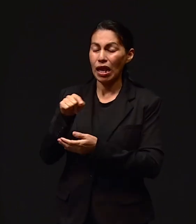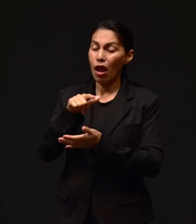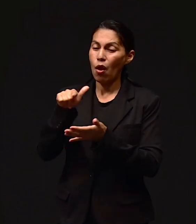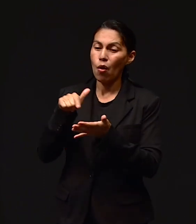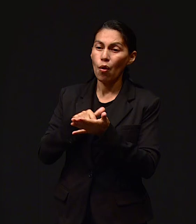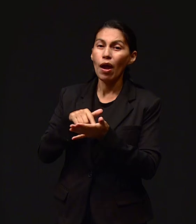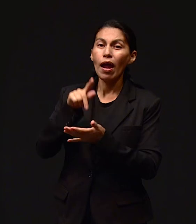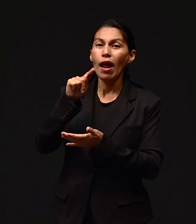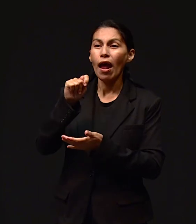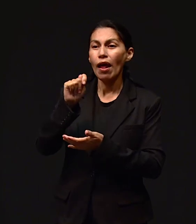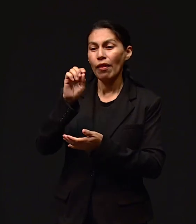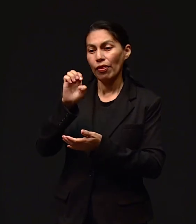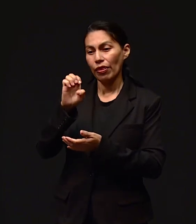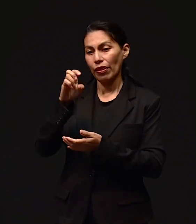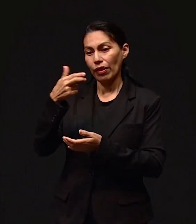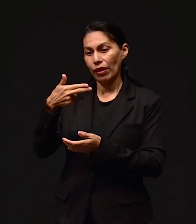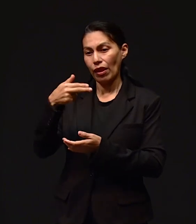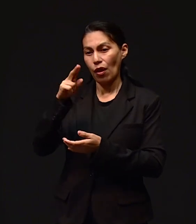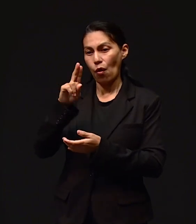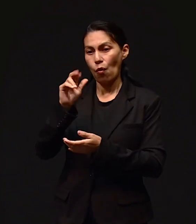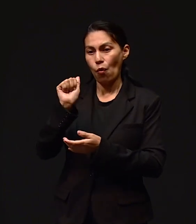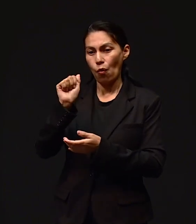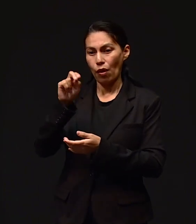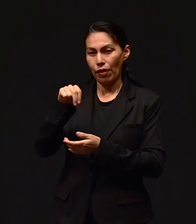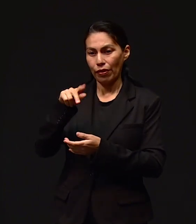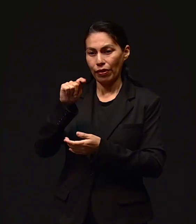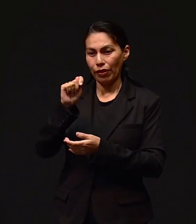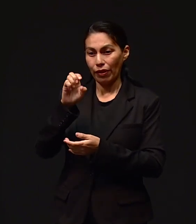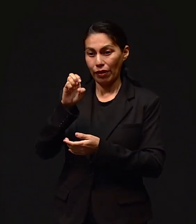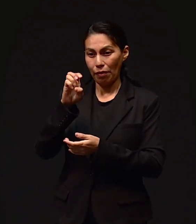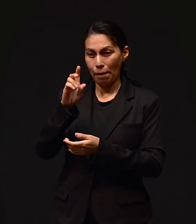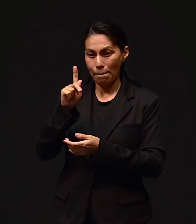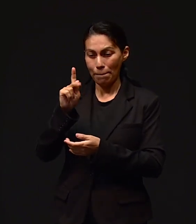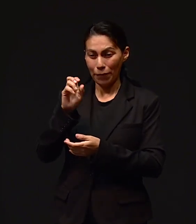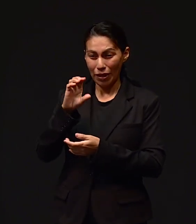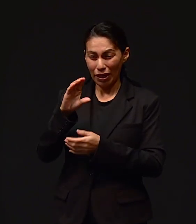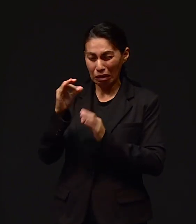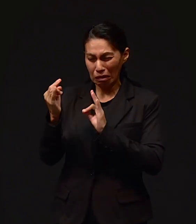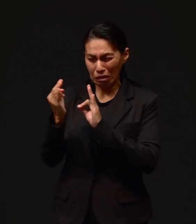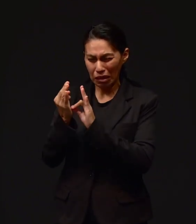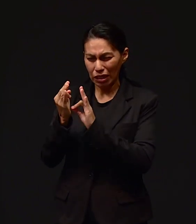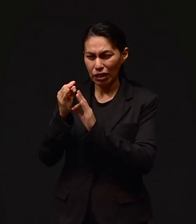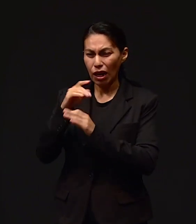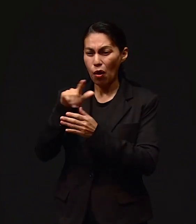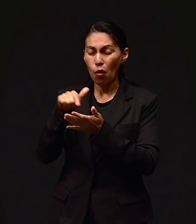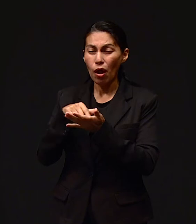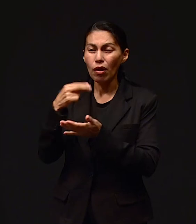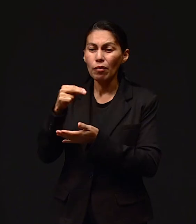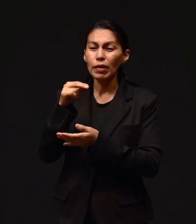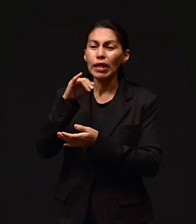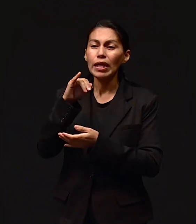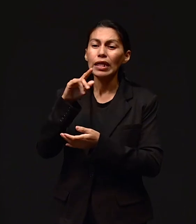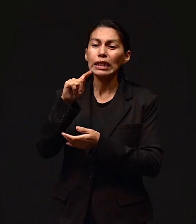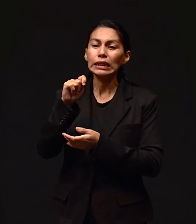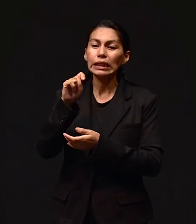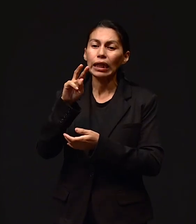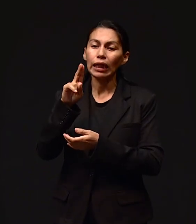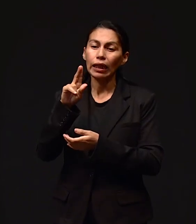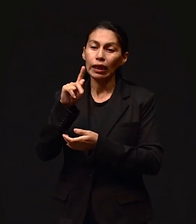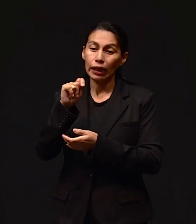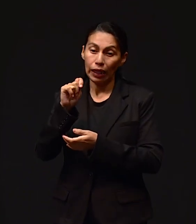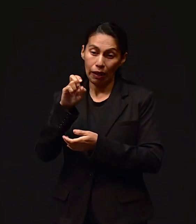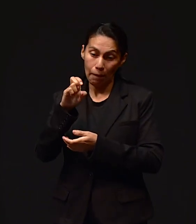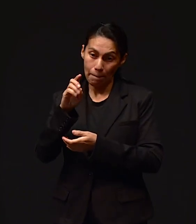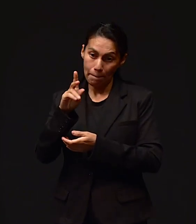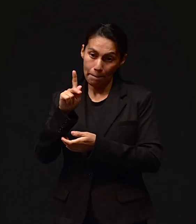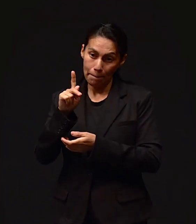Tehuantepec, un lugarcito por ahí que se llama Ciudad Ixtepec, Oaxaca. Allí nací,